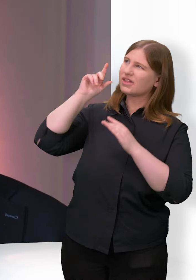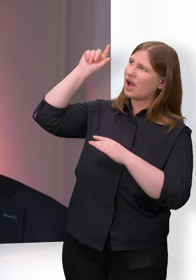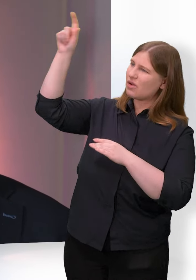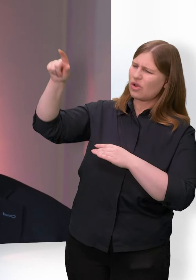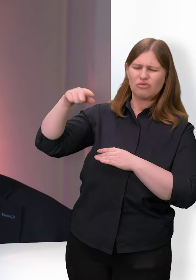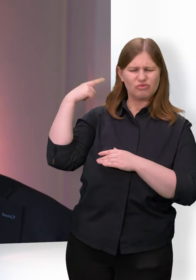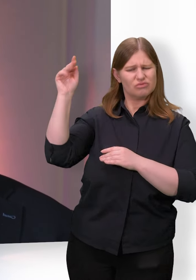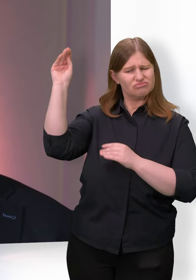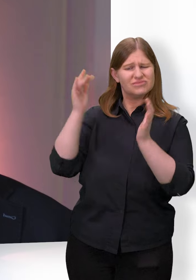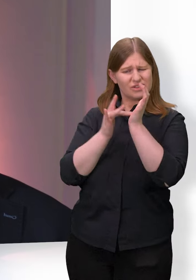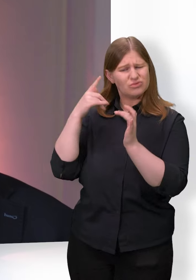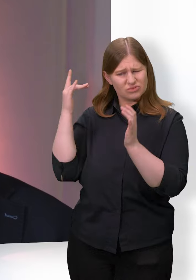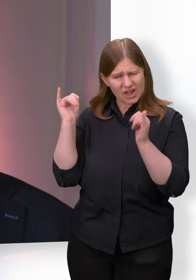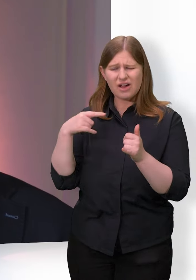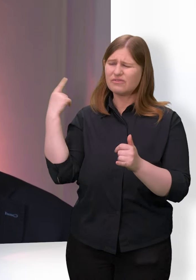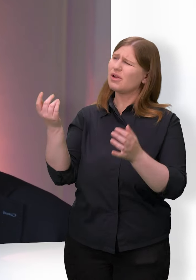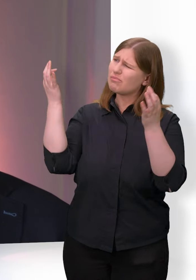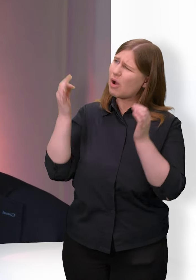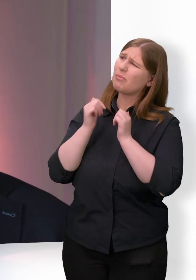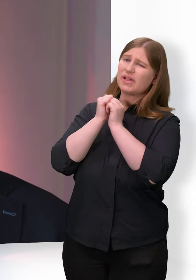Jesus, wir brauchen deine Begleitung. Heute, jetzt.